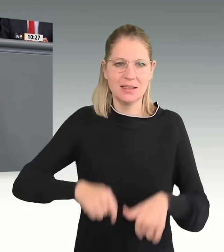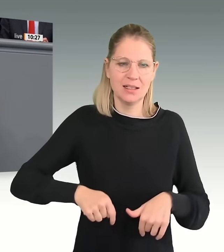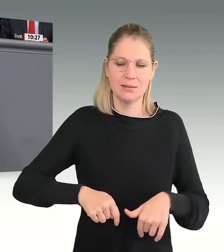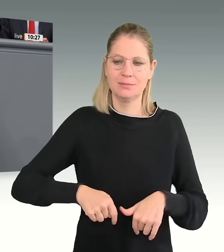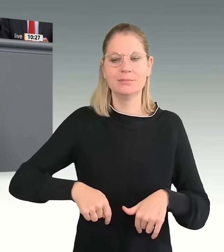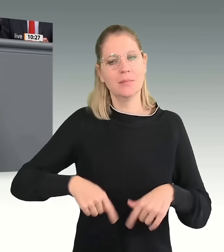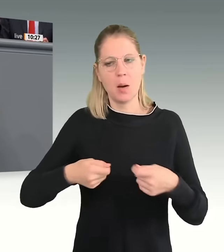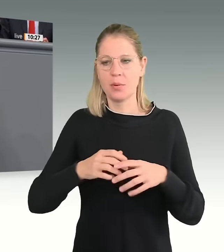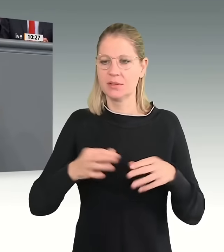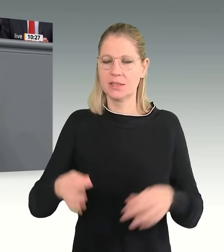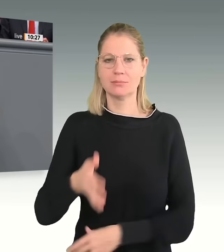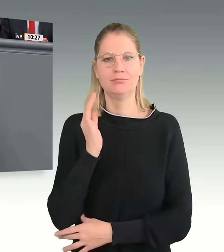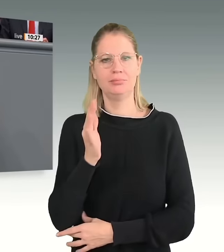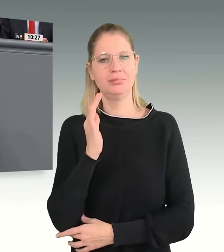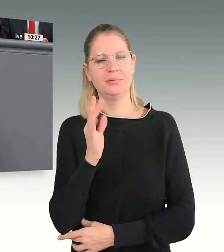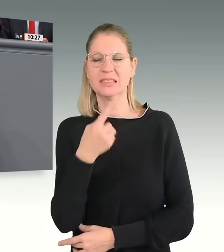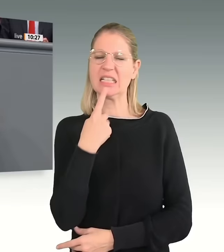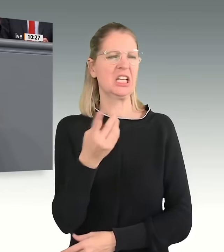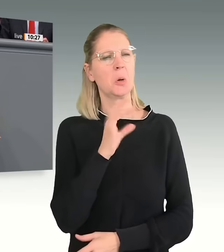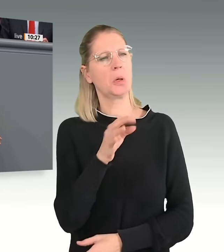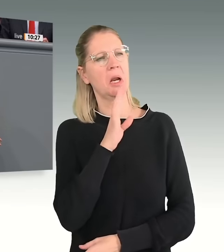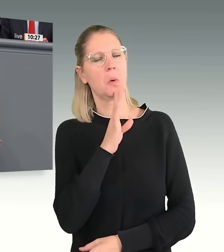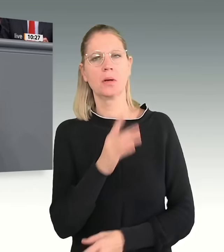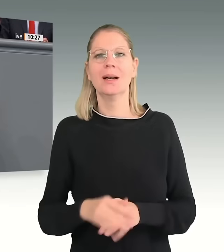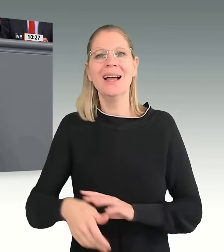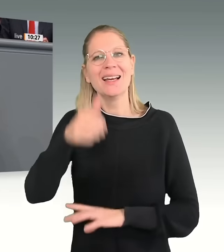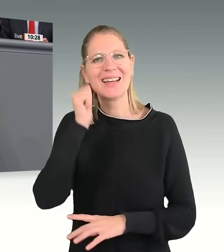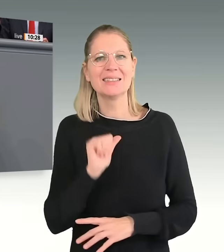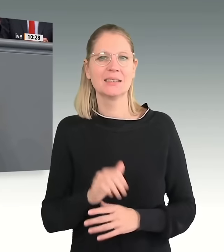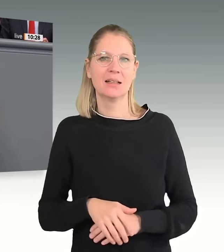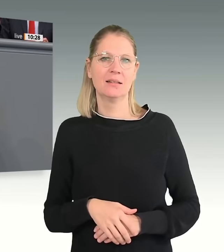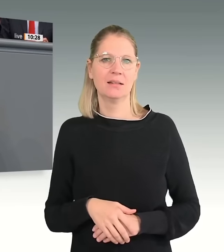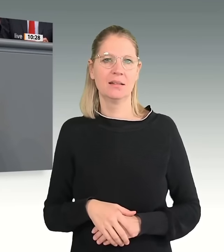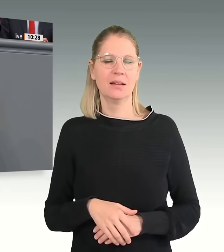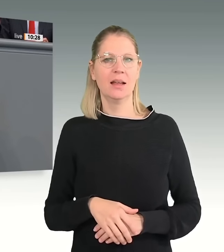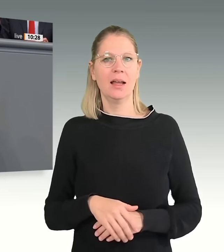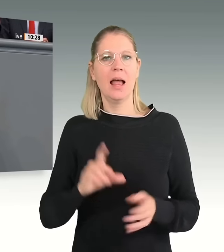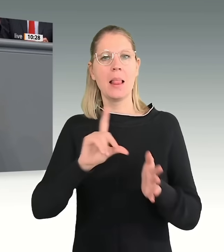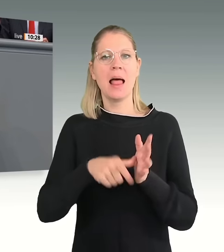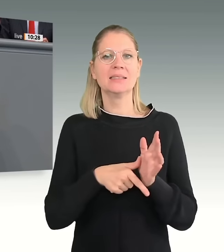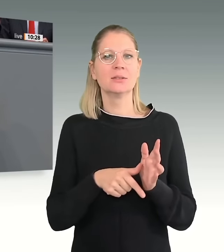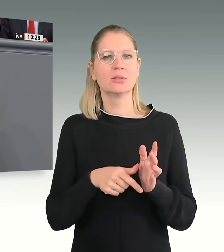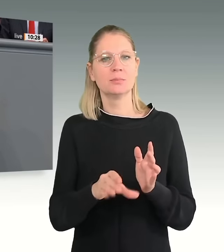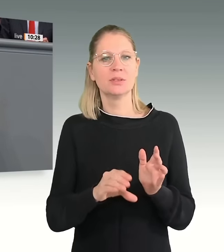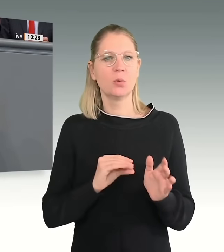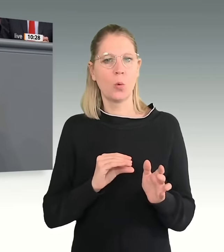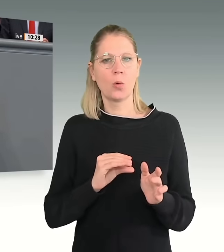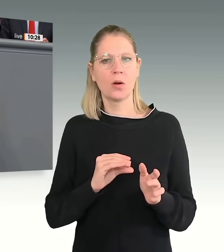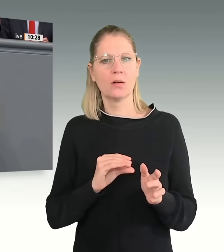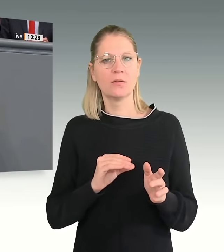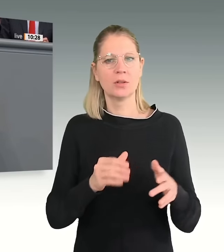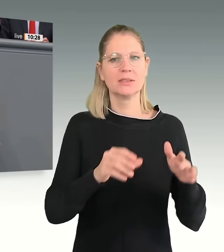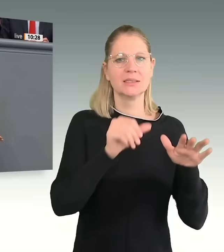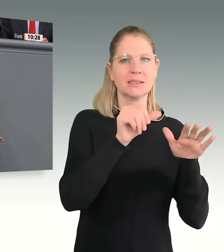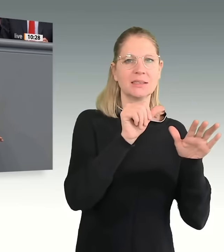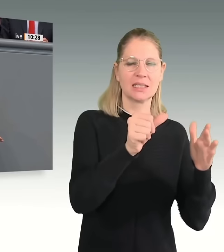wollen mehr. Wir haben gestern zum Beispiel den Leistungsbezug für 36 statt wie bisher 18 Monaten umgesetzt. Und auch was die Bezahlkarte